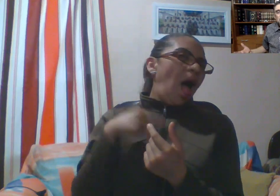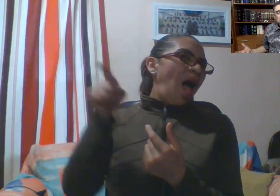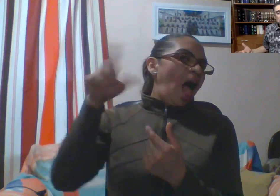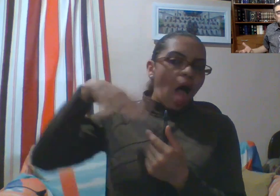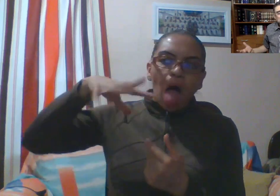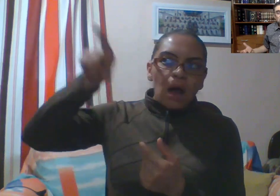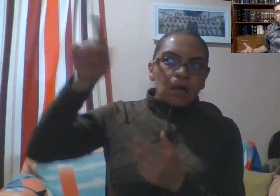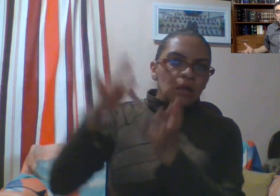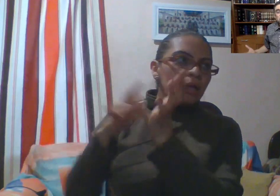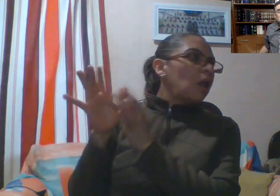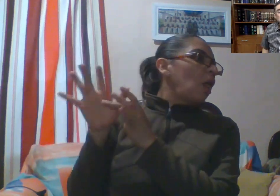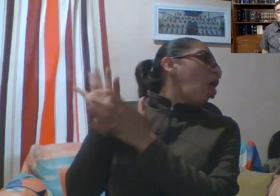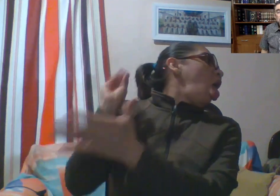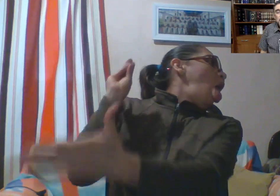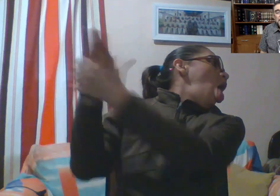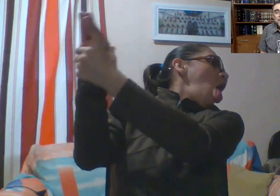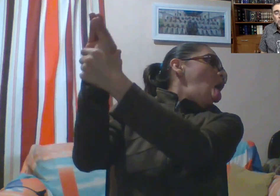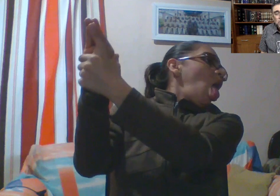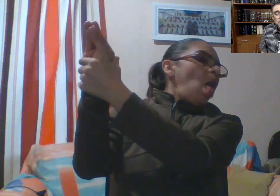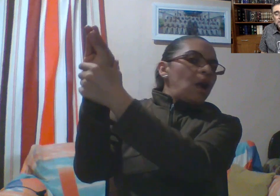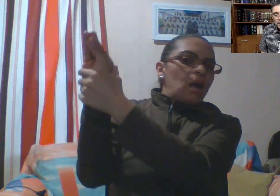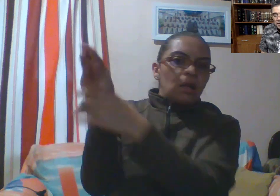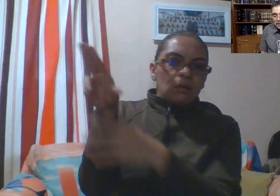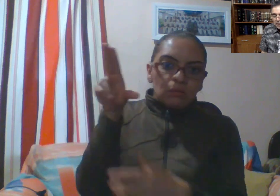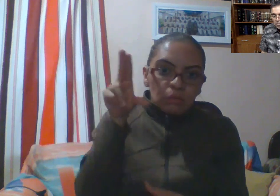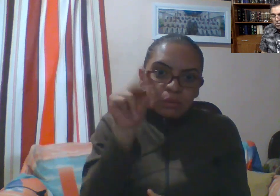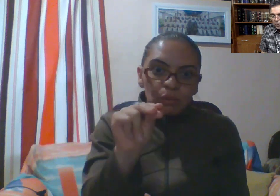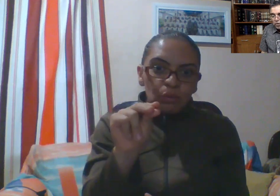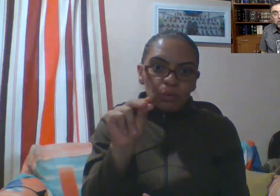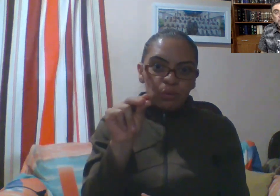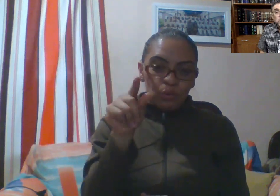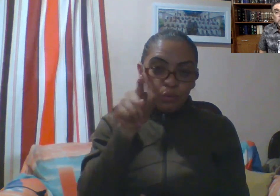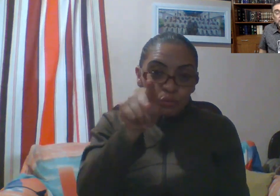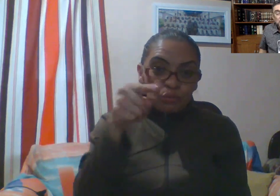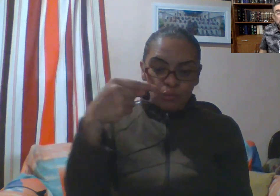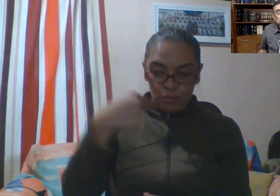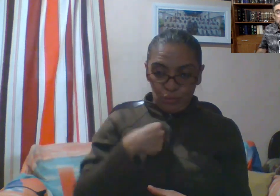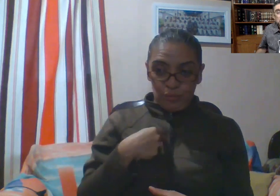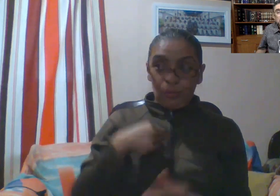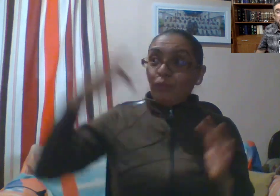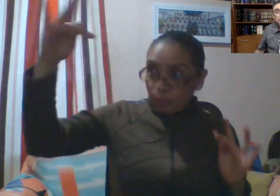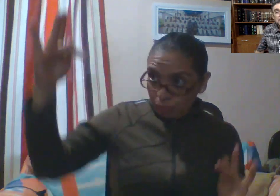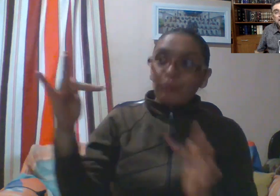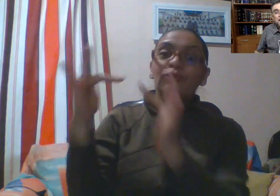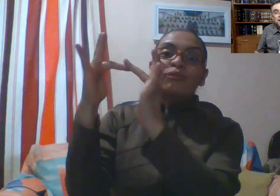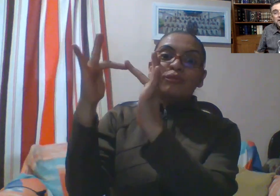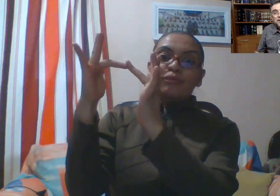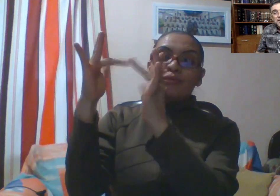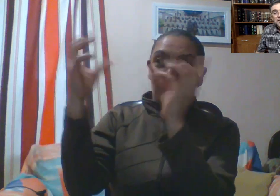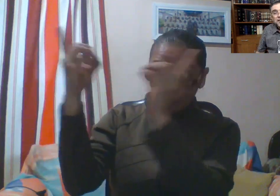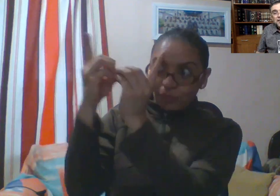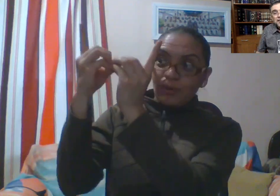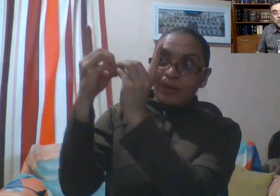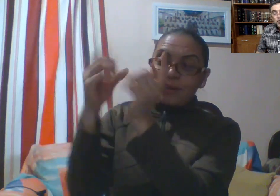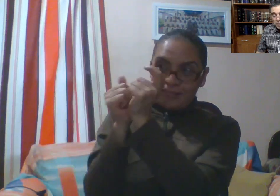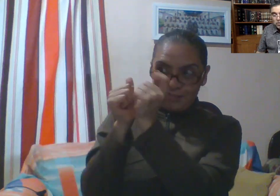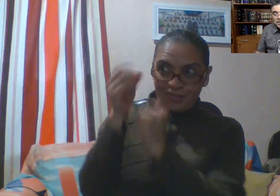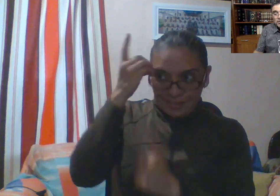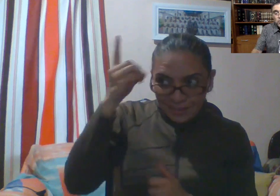Y si nos está buscando, entonces tenemos una gloriosa oportunidad para experimentar la vida eterna. Busquemos a Jesús